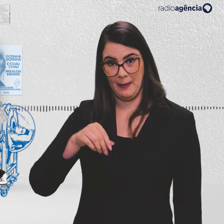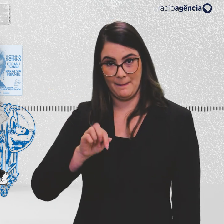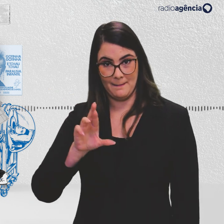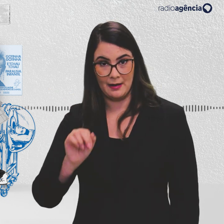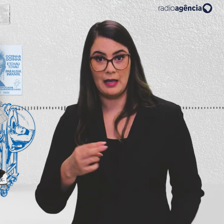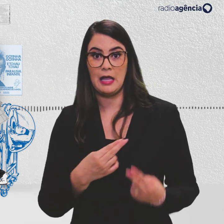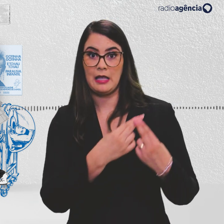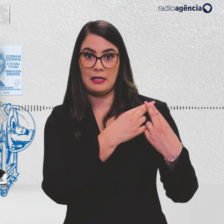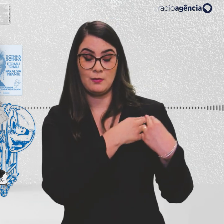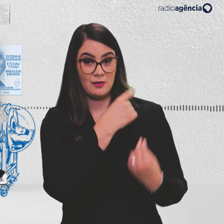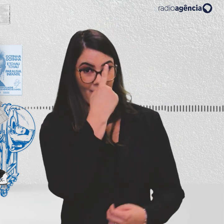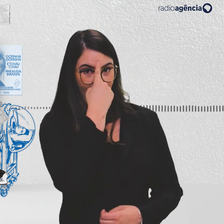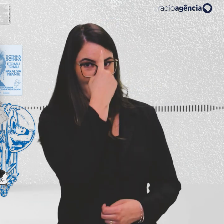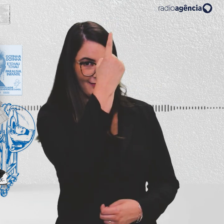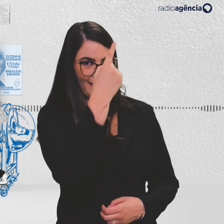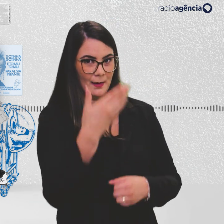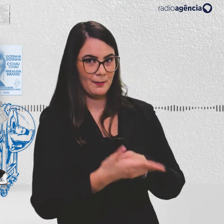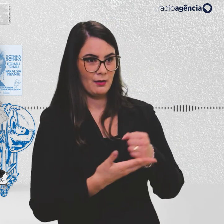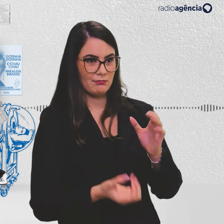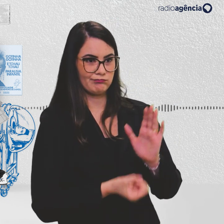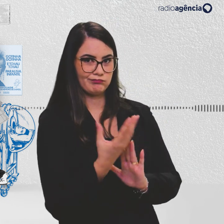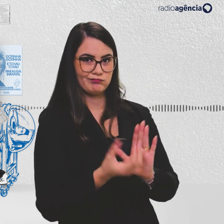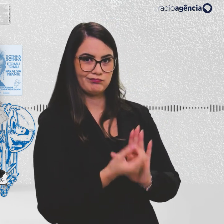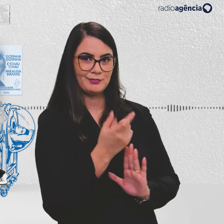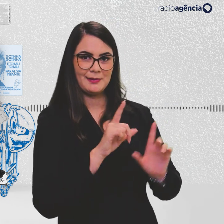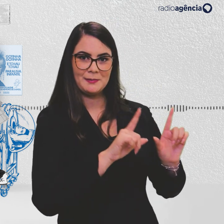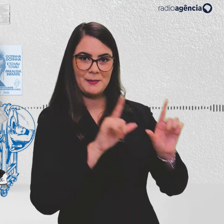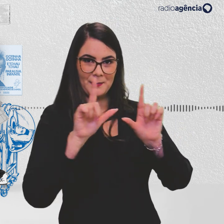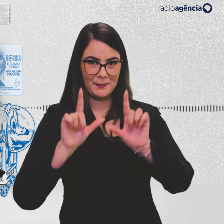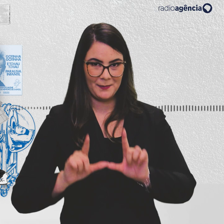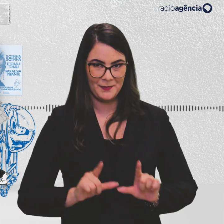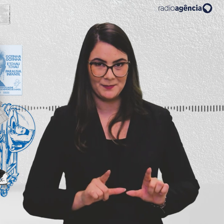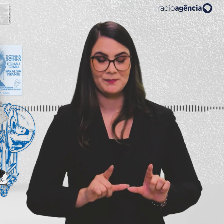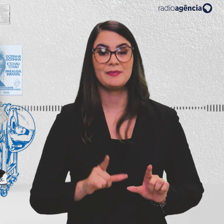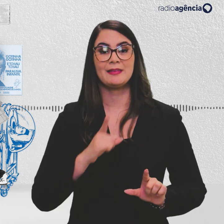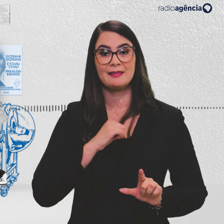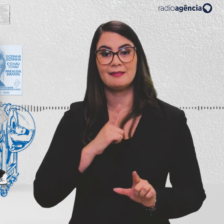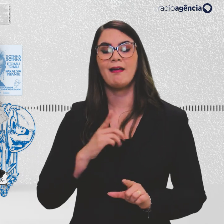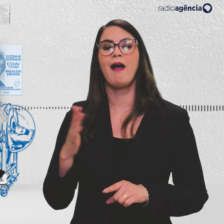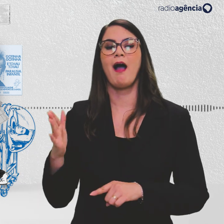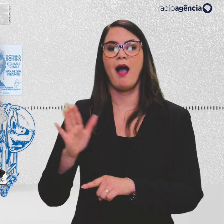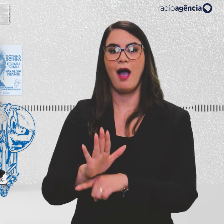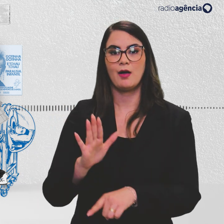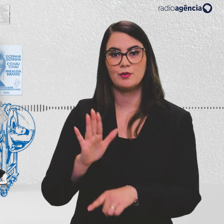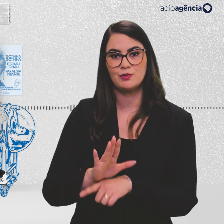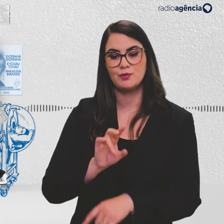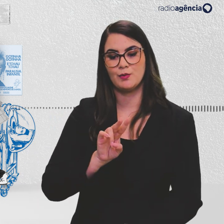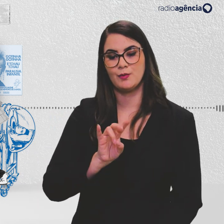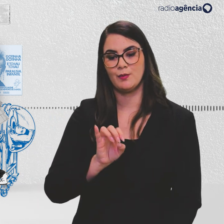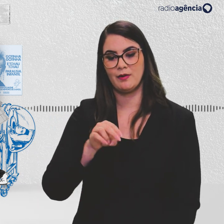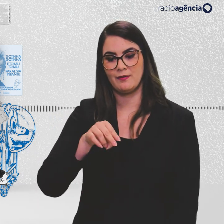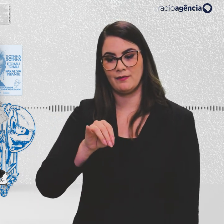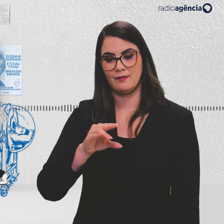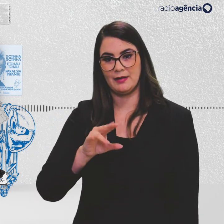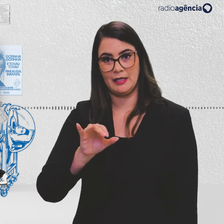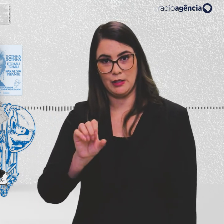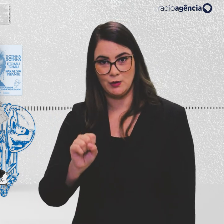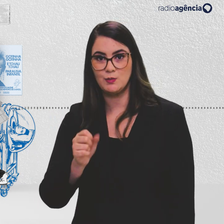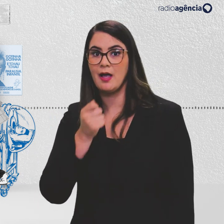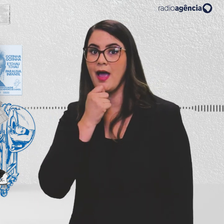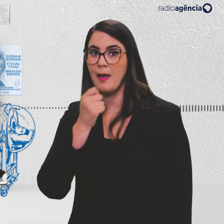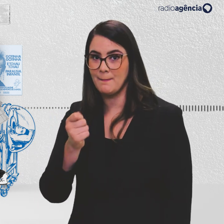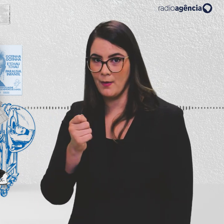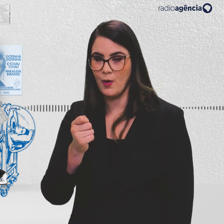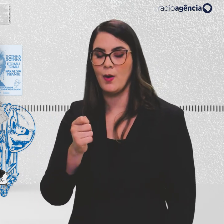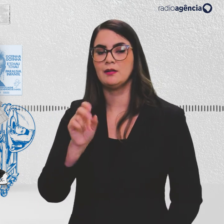responsável pela ideia original, produção e reportagem da série. E contei com a colaboração de Vinícius Lisboa, repórter da